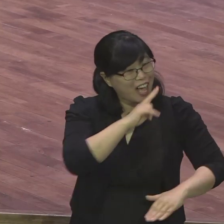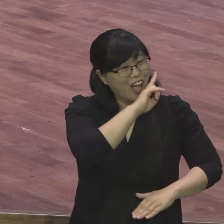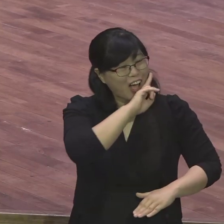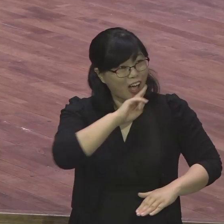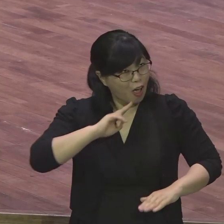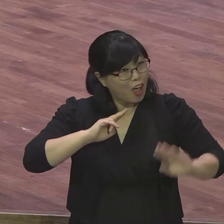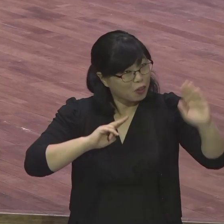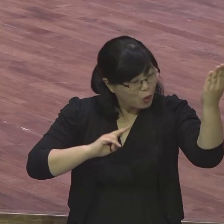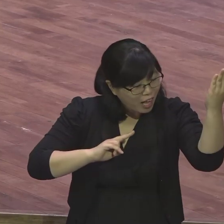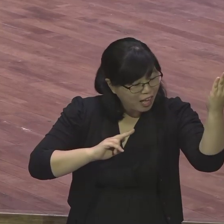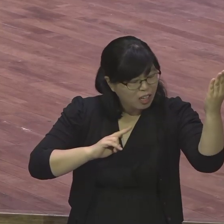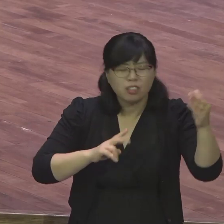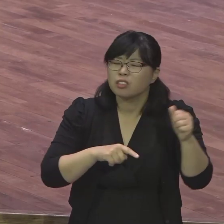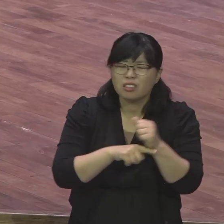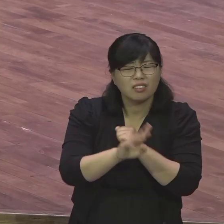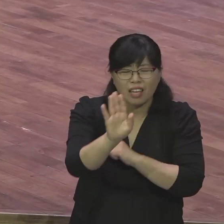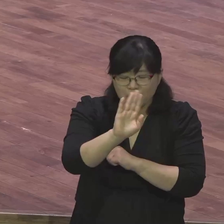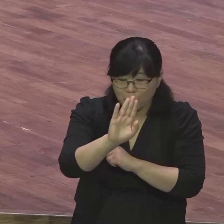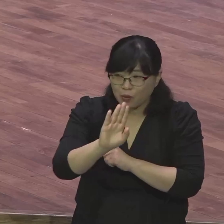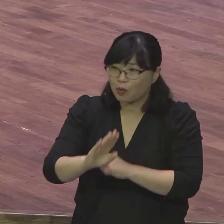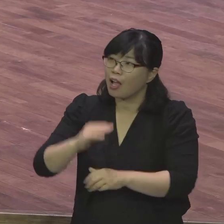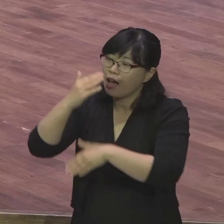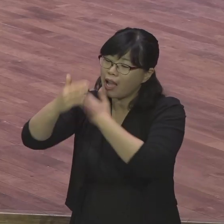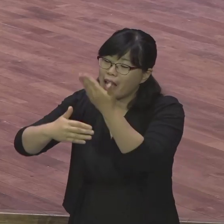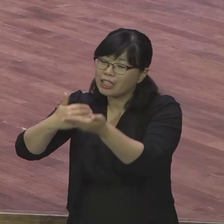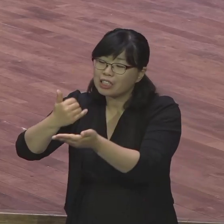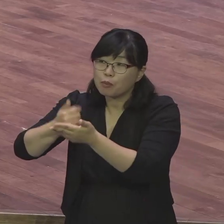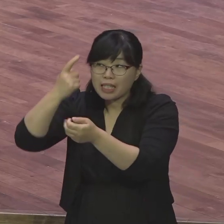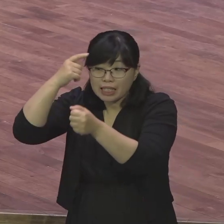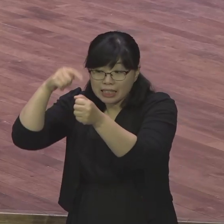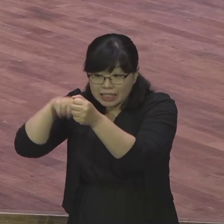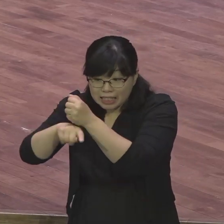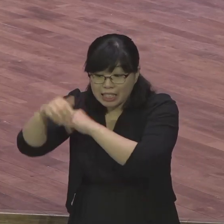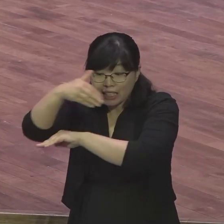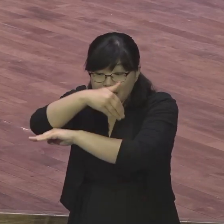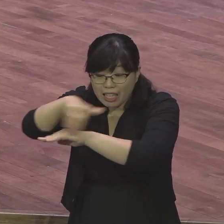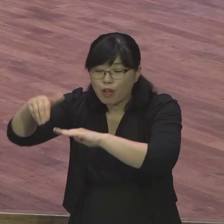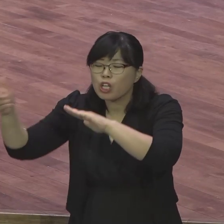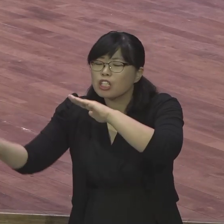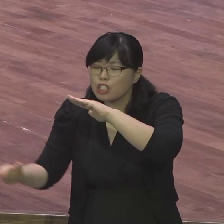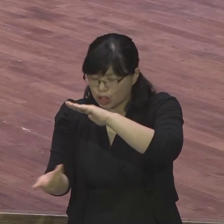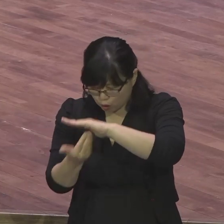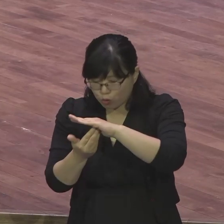그게 선이에요 동일한 의미를 담고 있는 히브리어에 보면